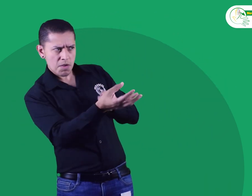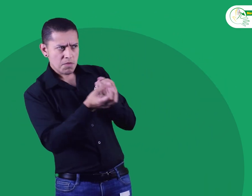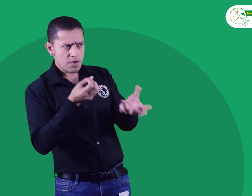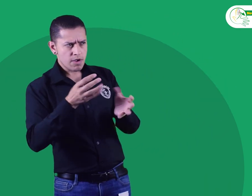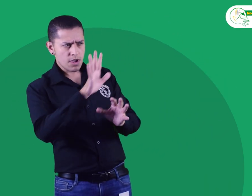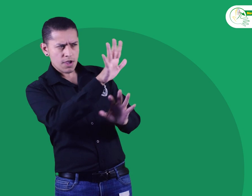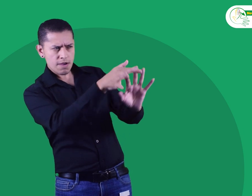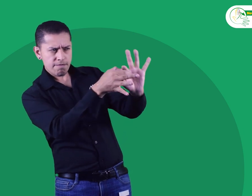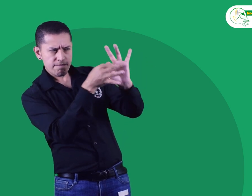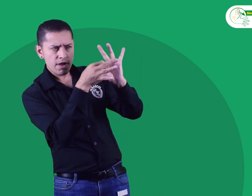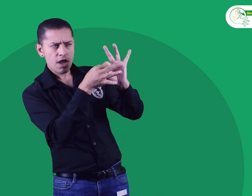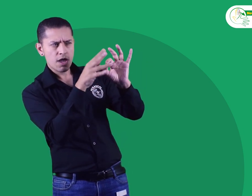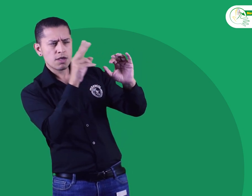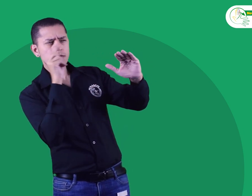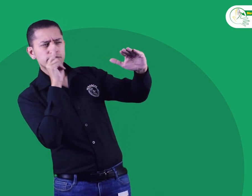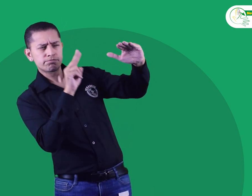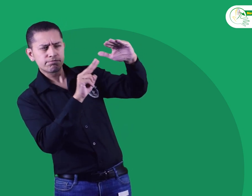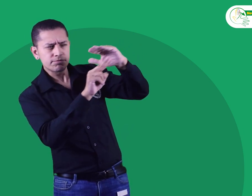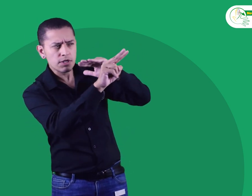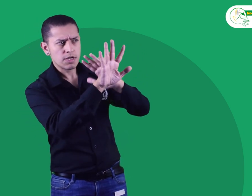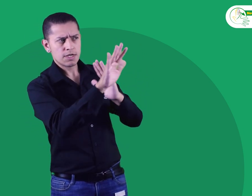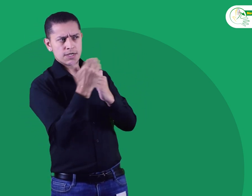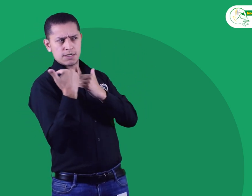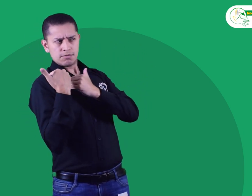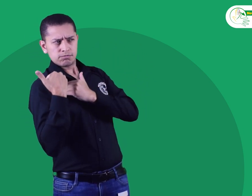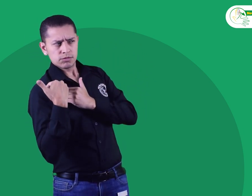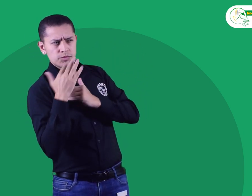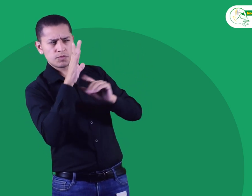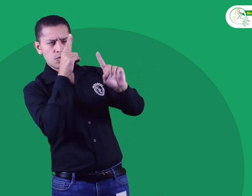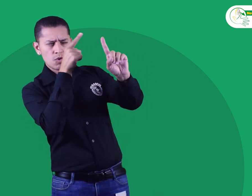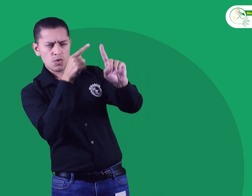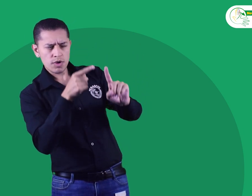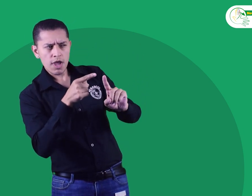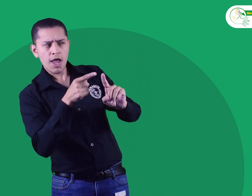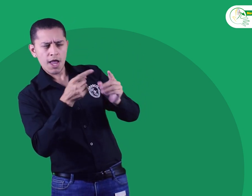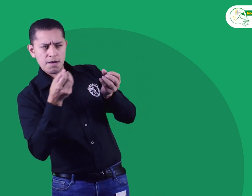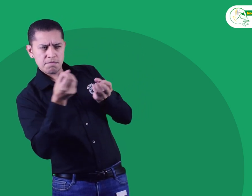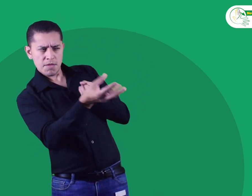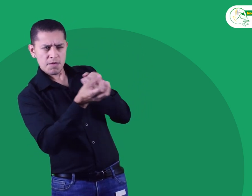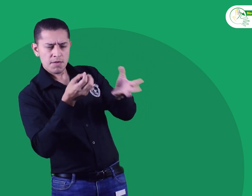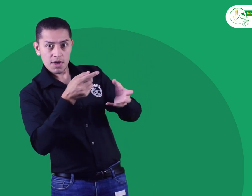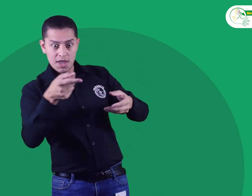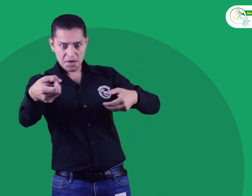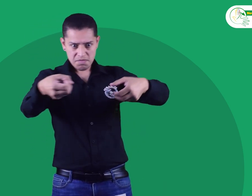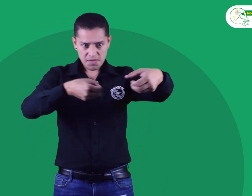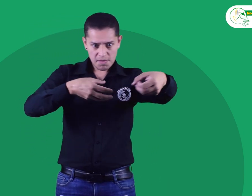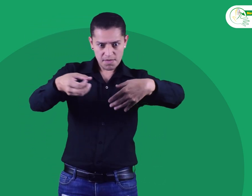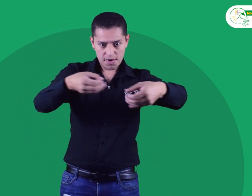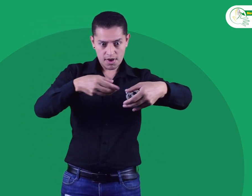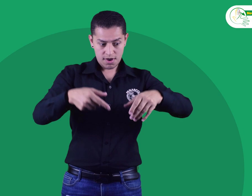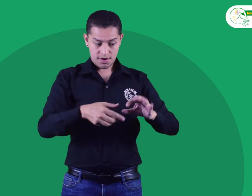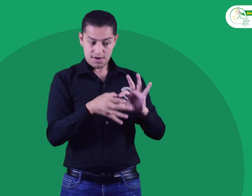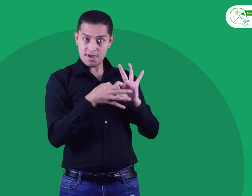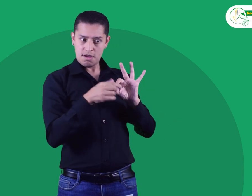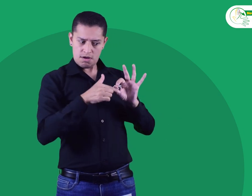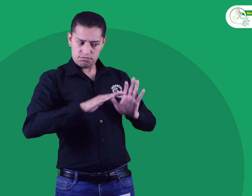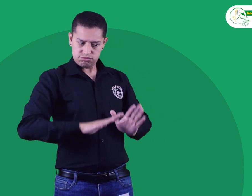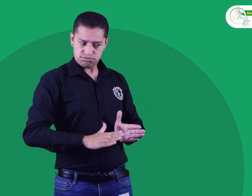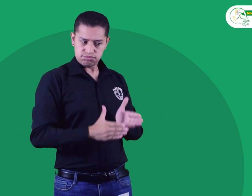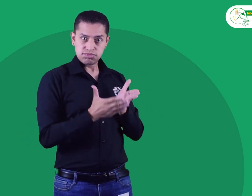la visión, responsabilidad y objetivos de la federación. Todo esto para que este grupo de jóvenes se integre con la federación